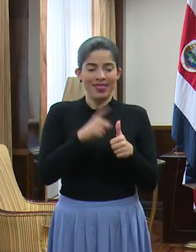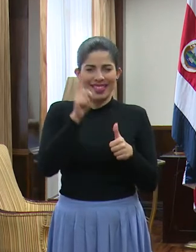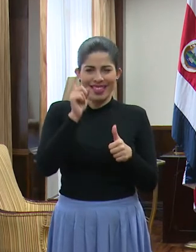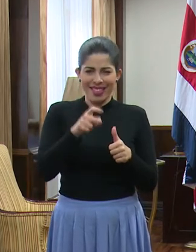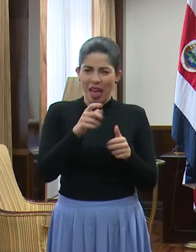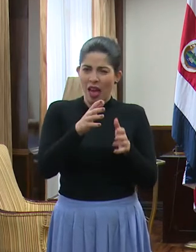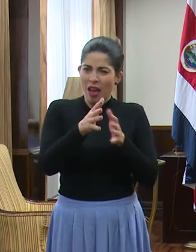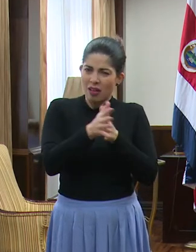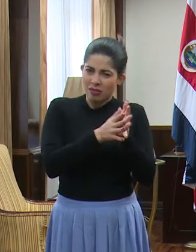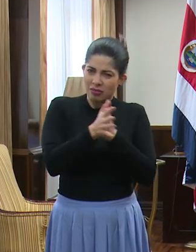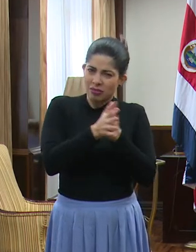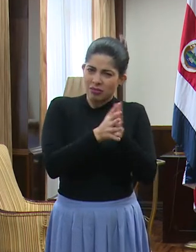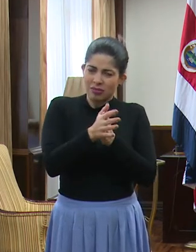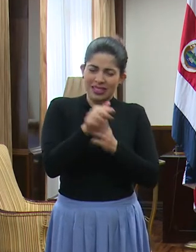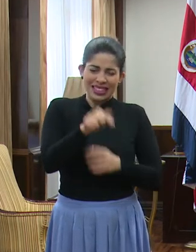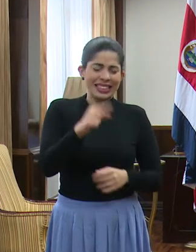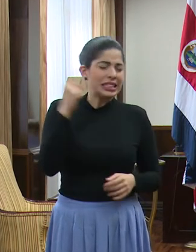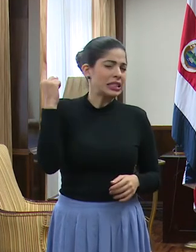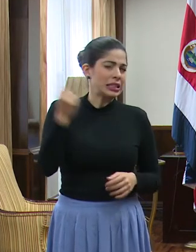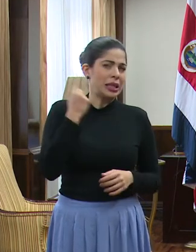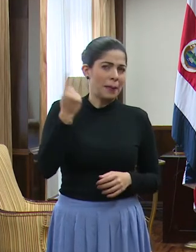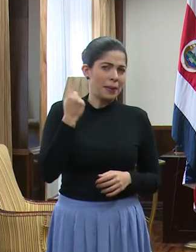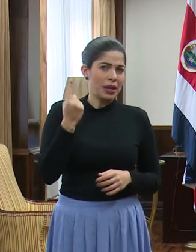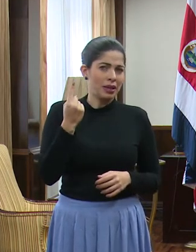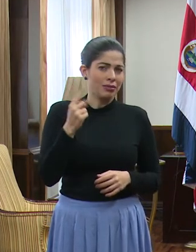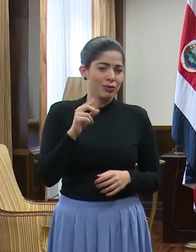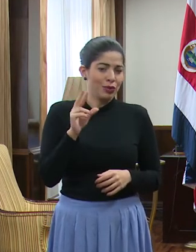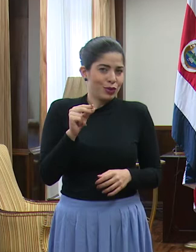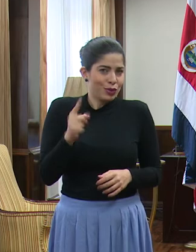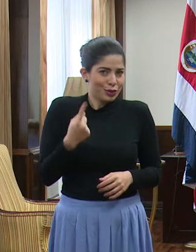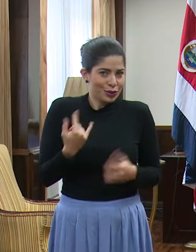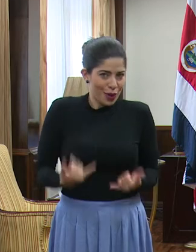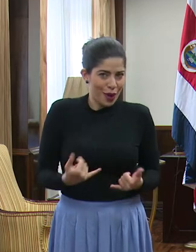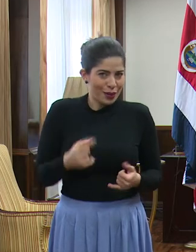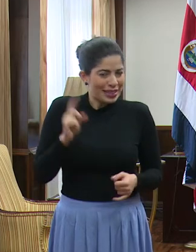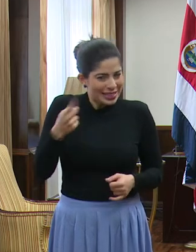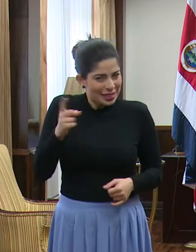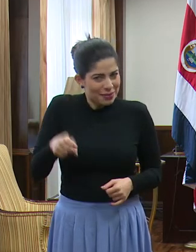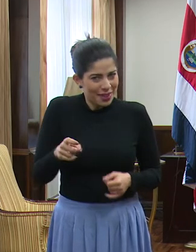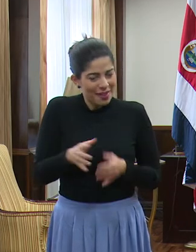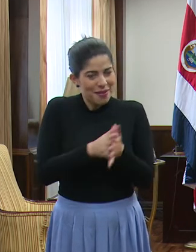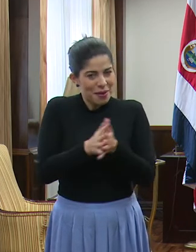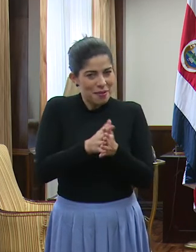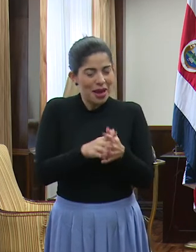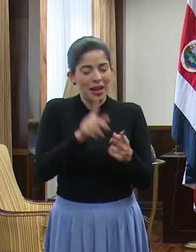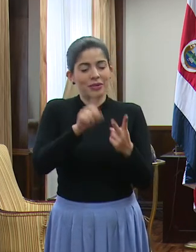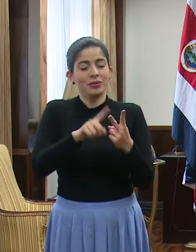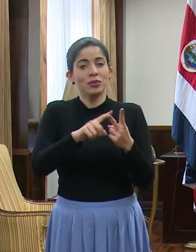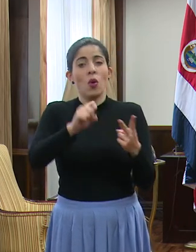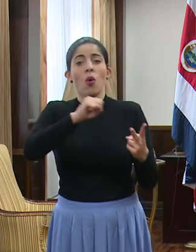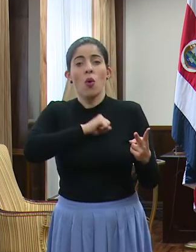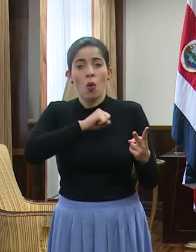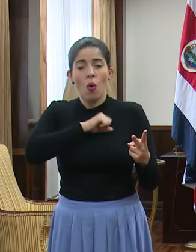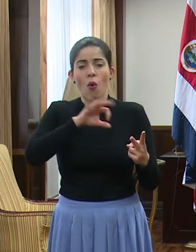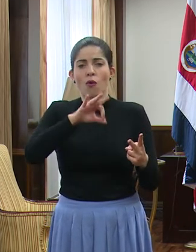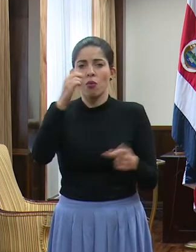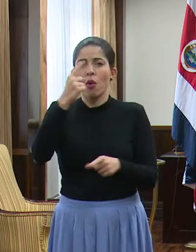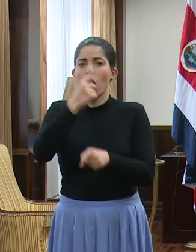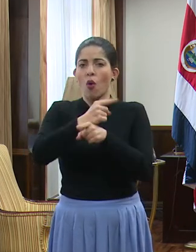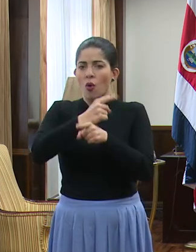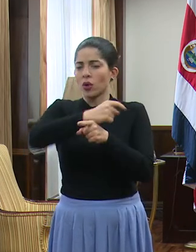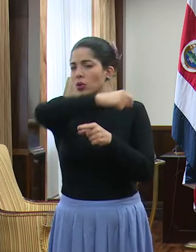lavarnos las manos, eso es siempre. No es ahora, es siempre. Tenemos que toser correctamente.